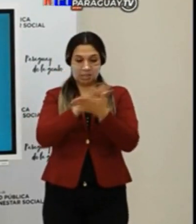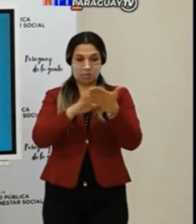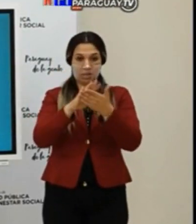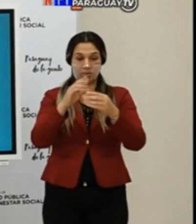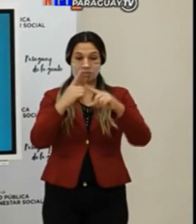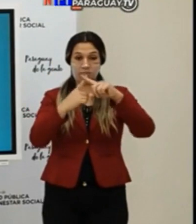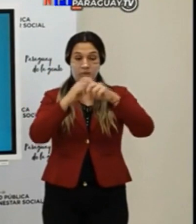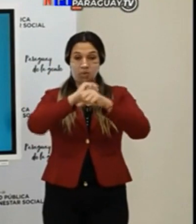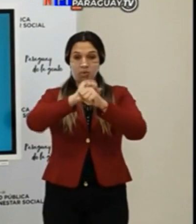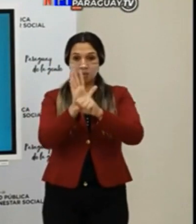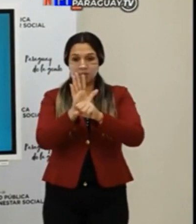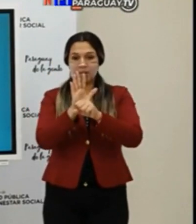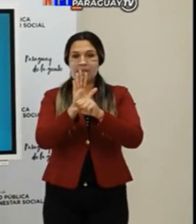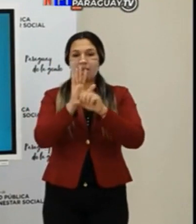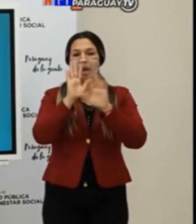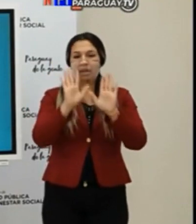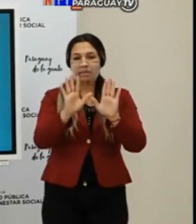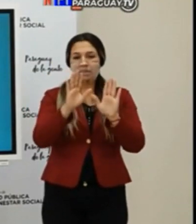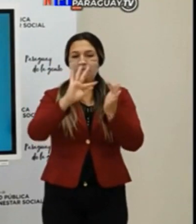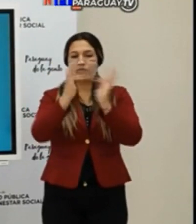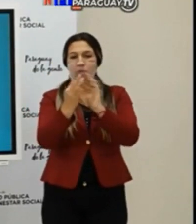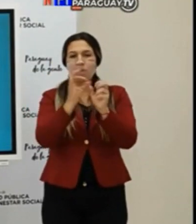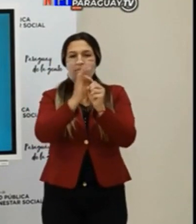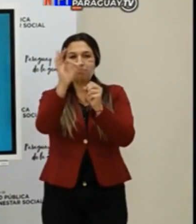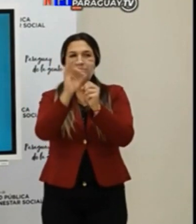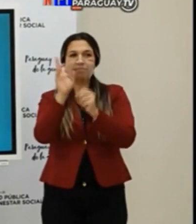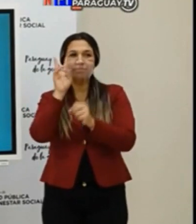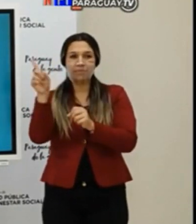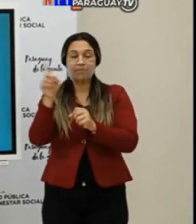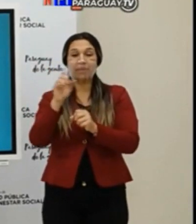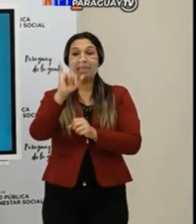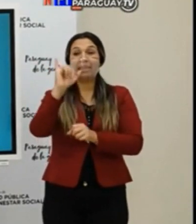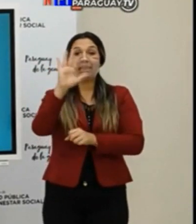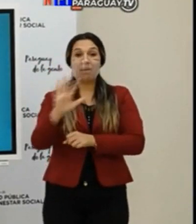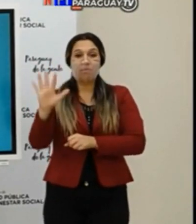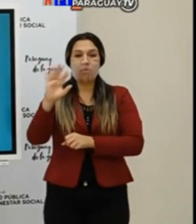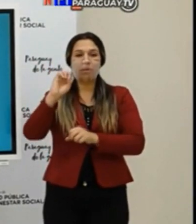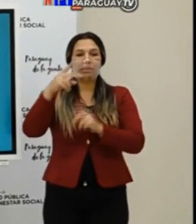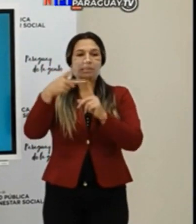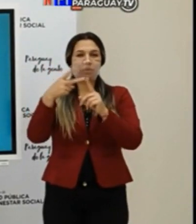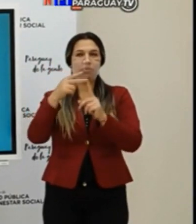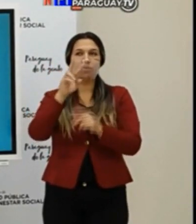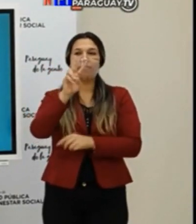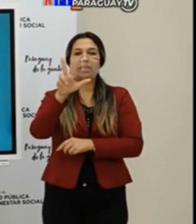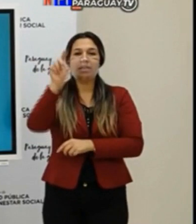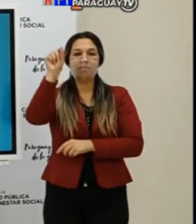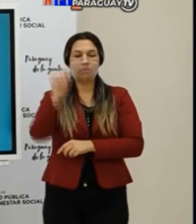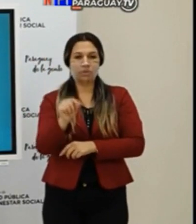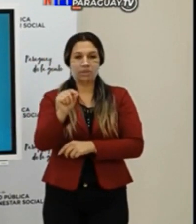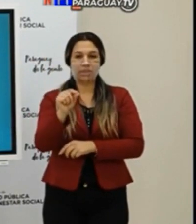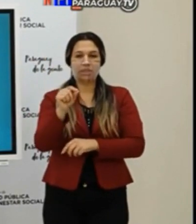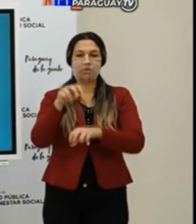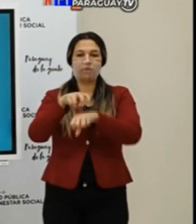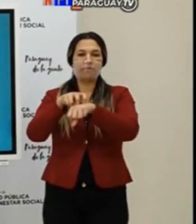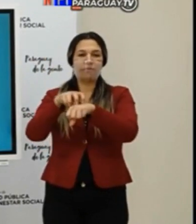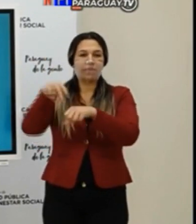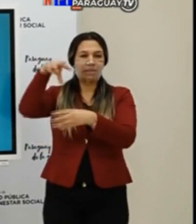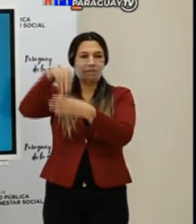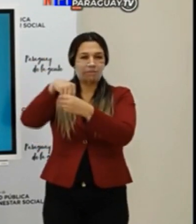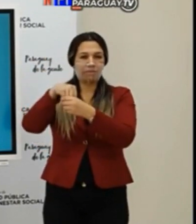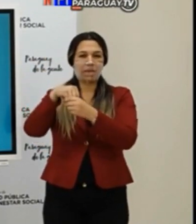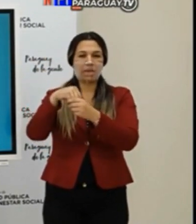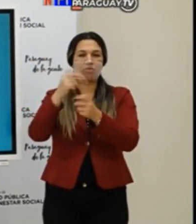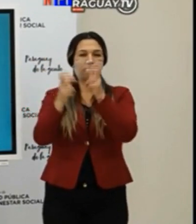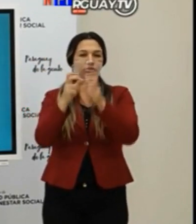podemos ir viendo los diferentes departamentos. Y hay, por ejemplo, Itapúa está en segundo lugar con un 23% de sus distritos, en